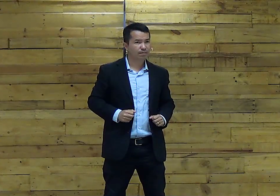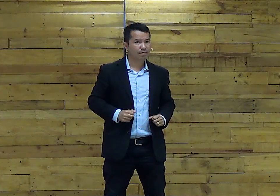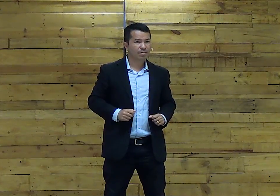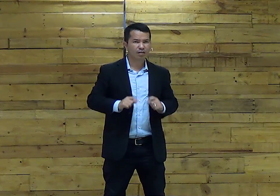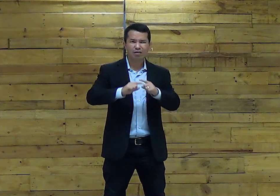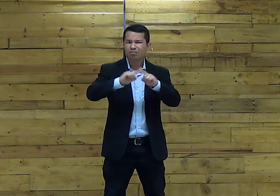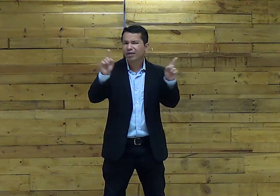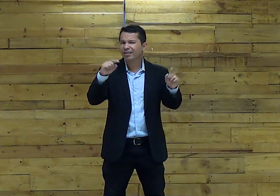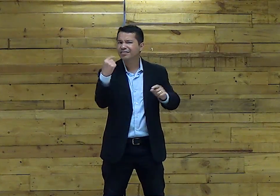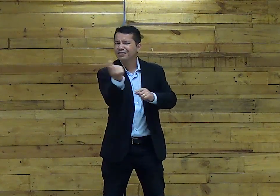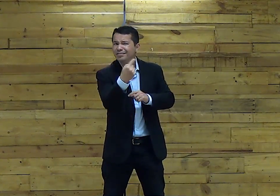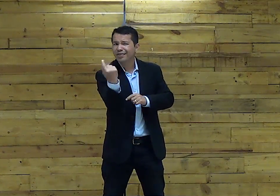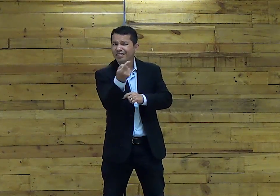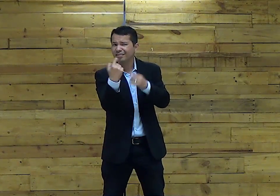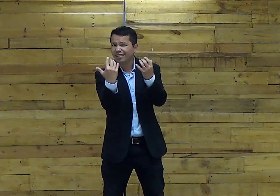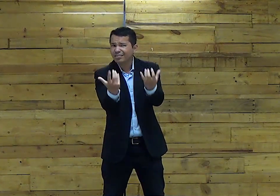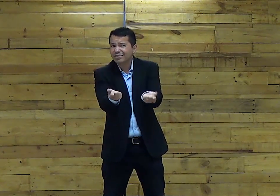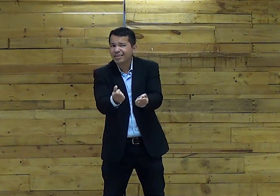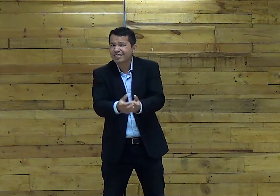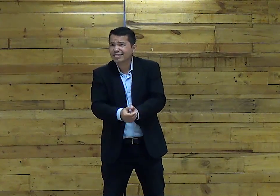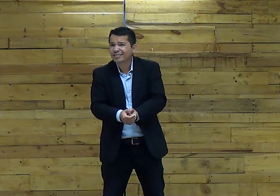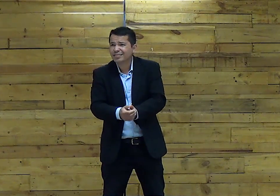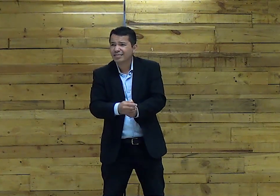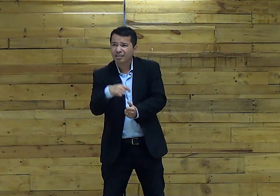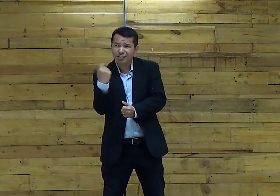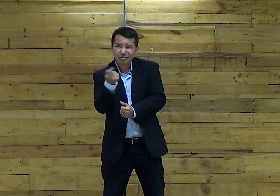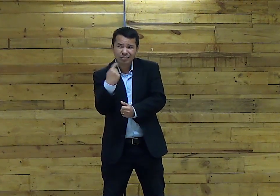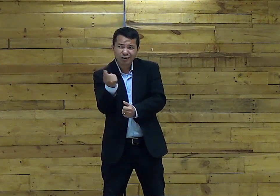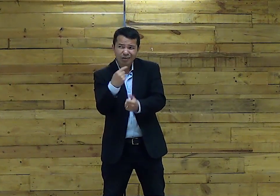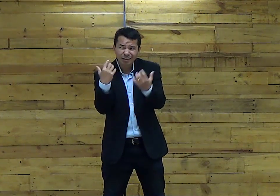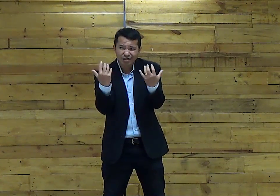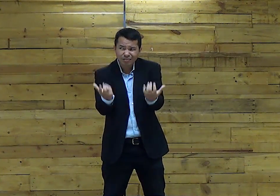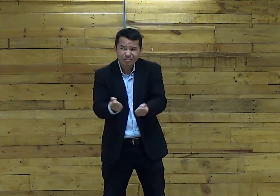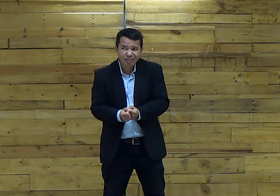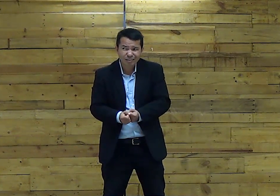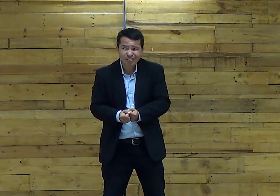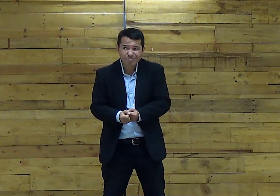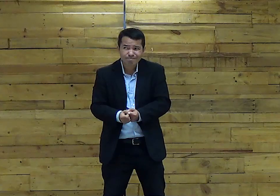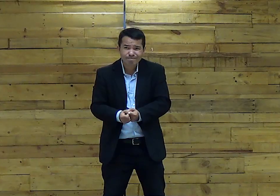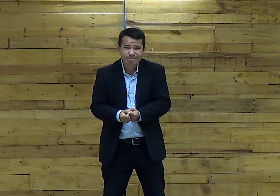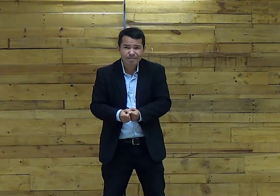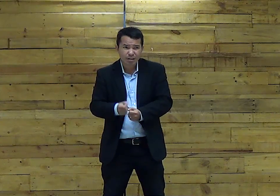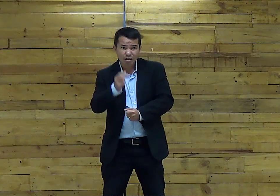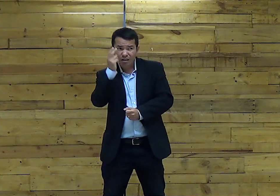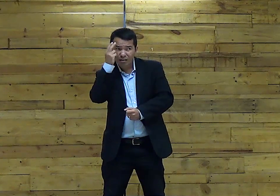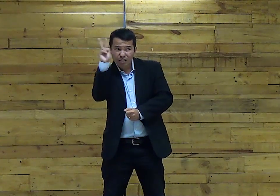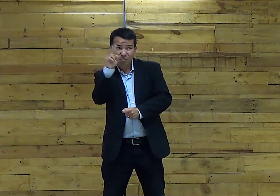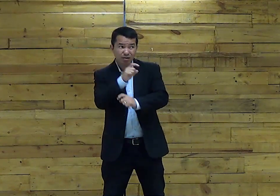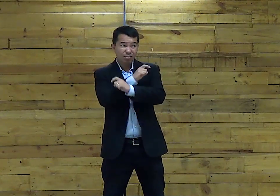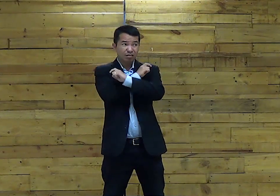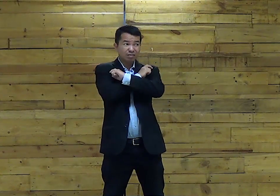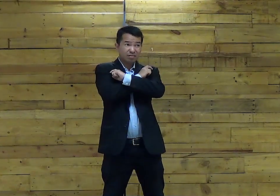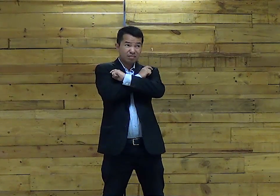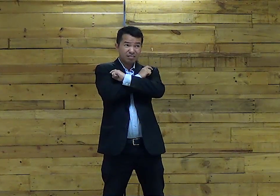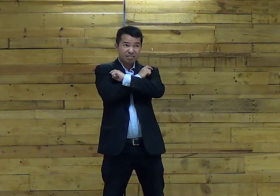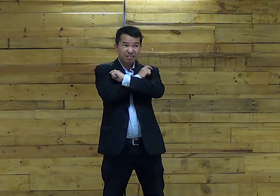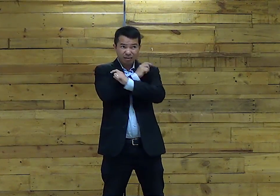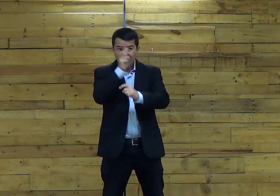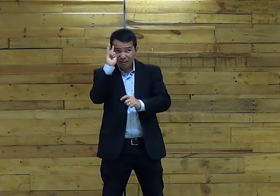esperança E alegria Mas muitas vezes Nós aceitamos Isso Muitas vezes Nós